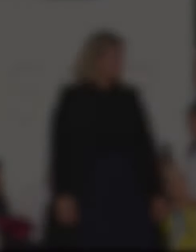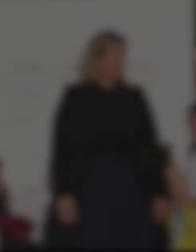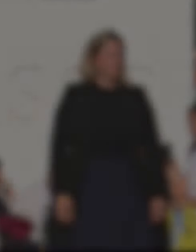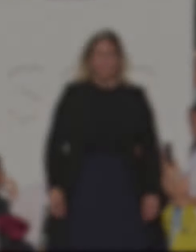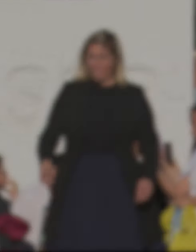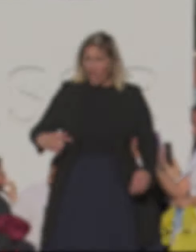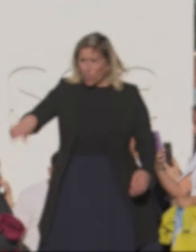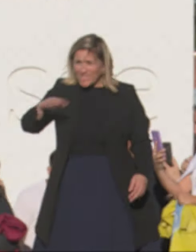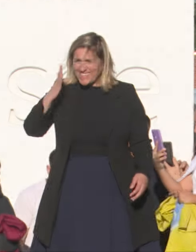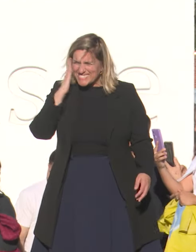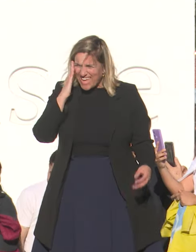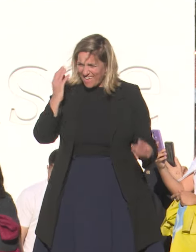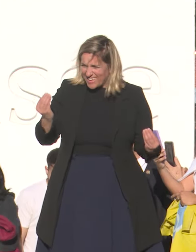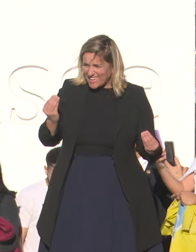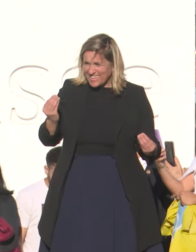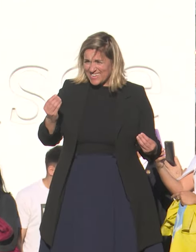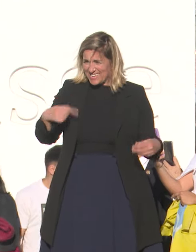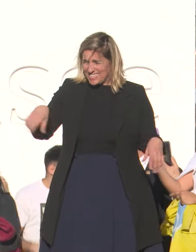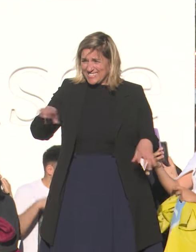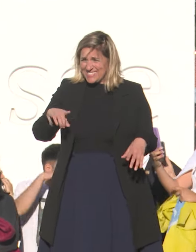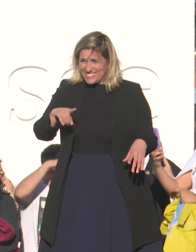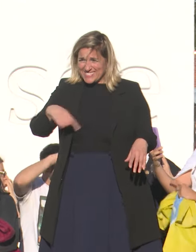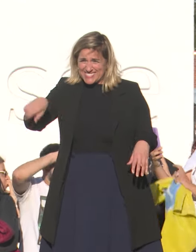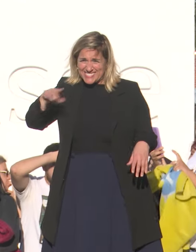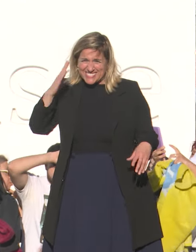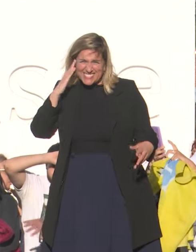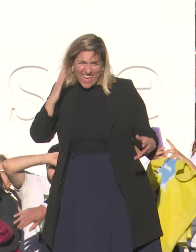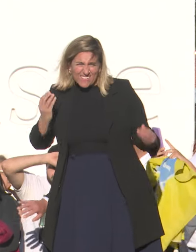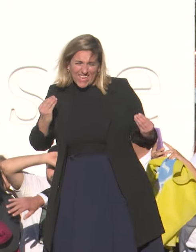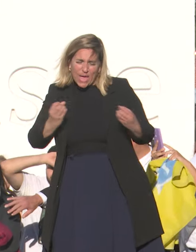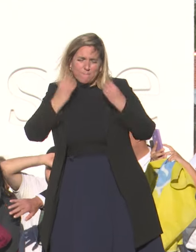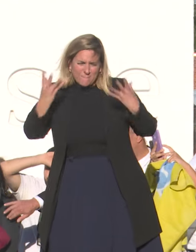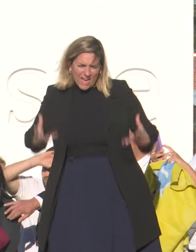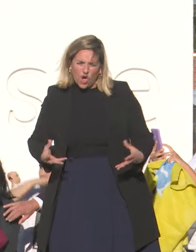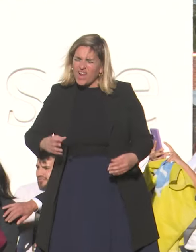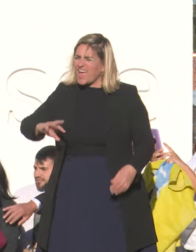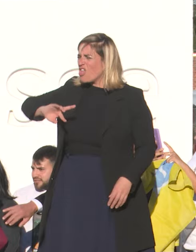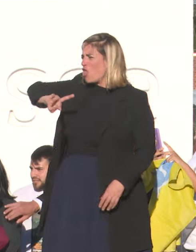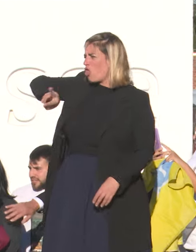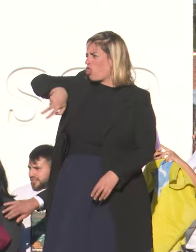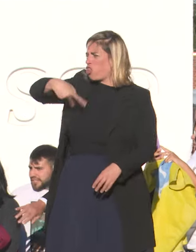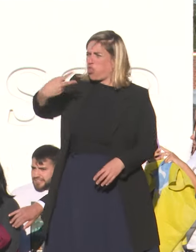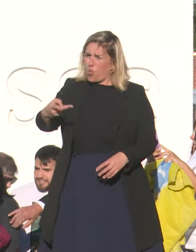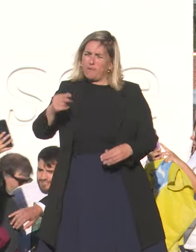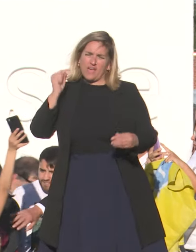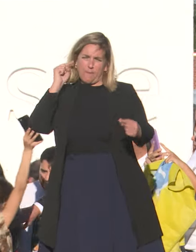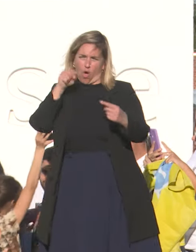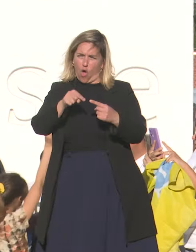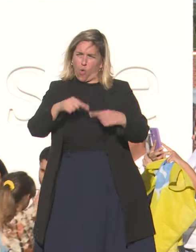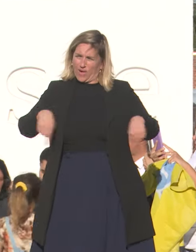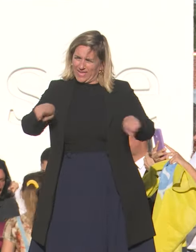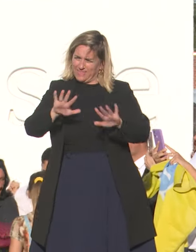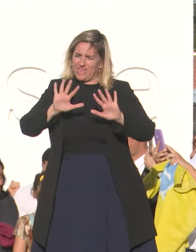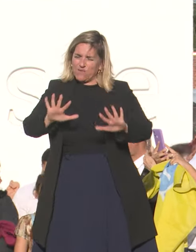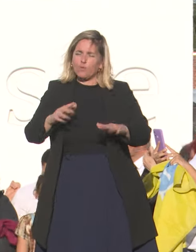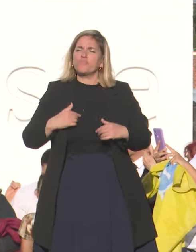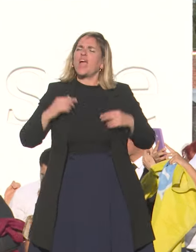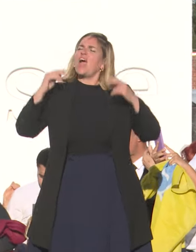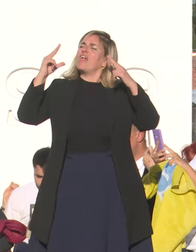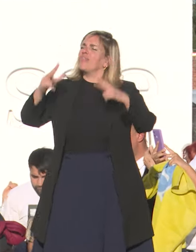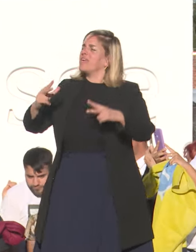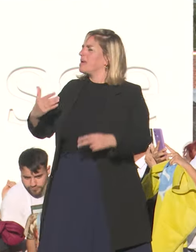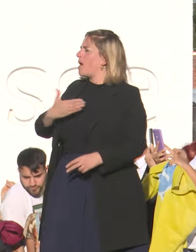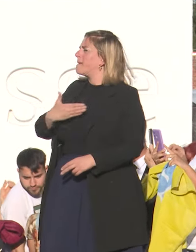¿Saben qué es lo mejor? En ese momento, le duplicamos la apuesta al presidente. Le